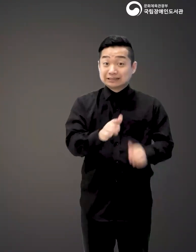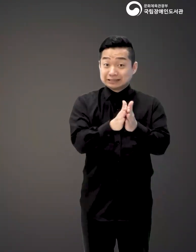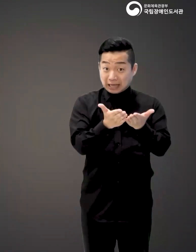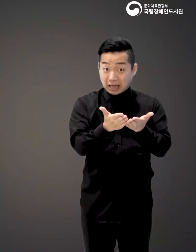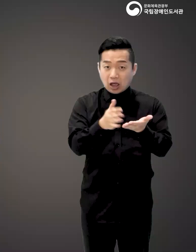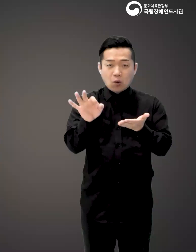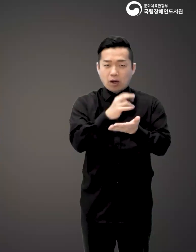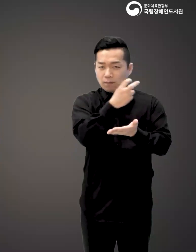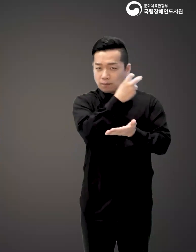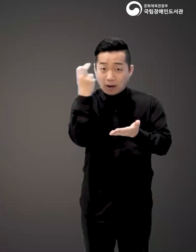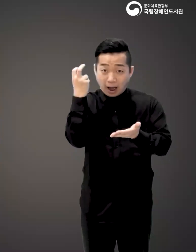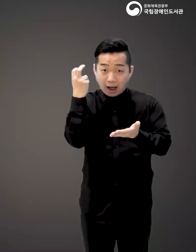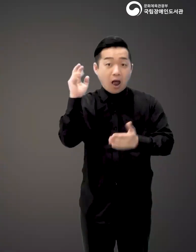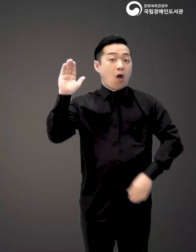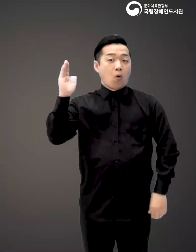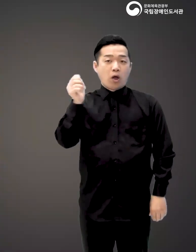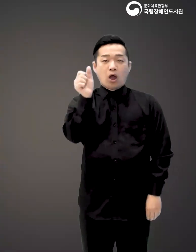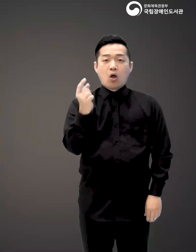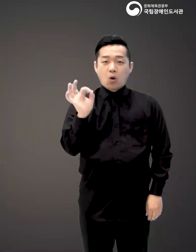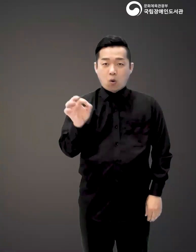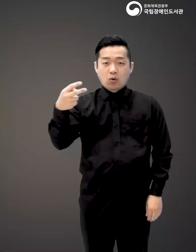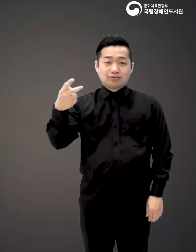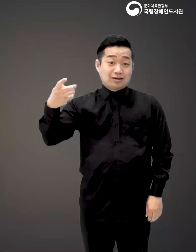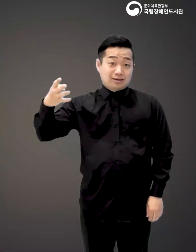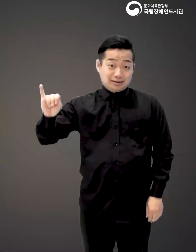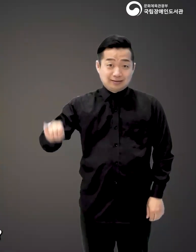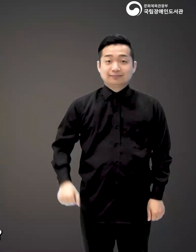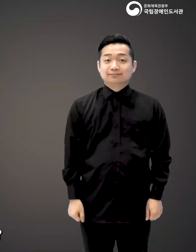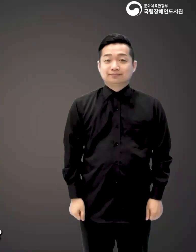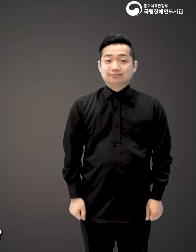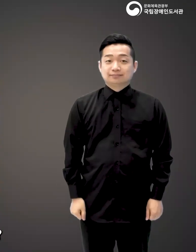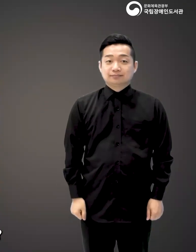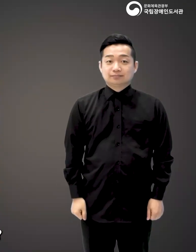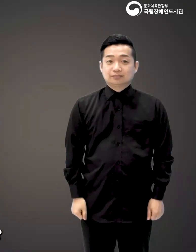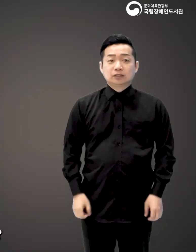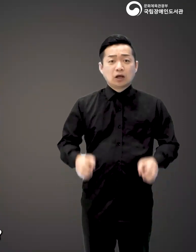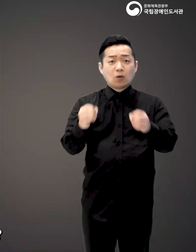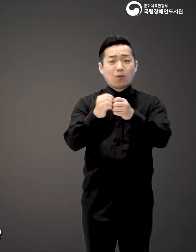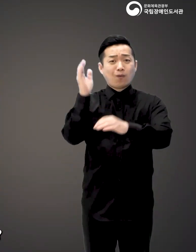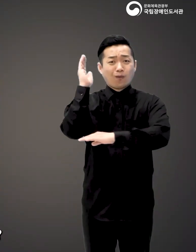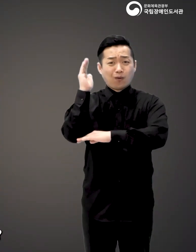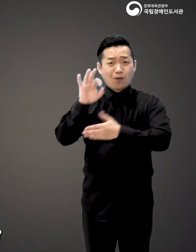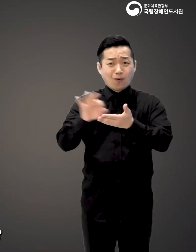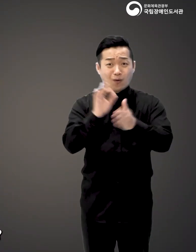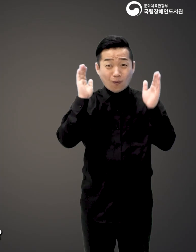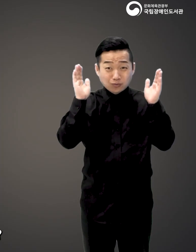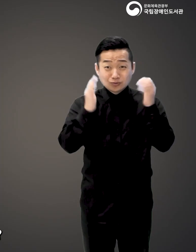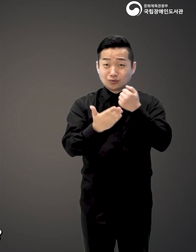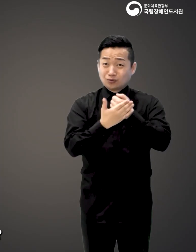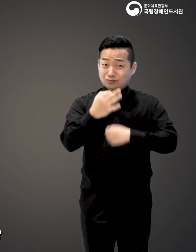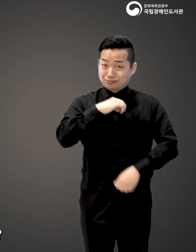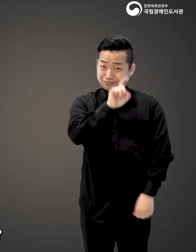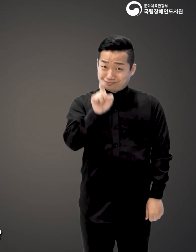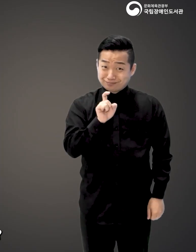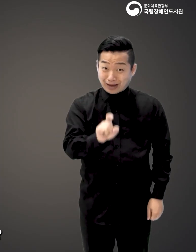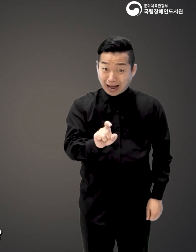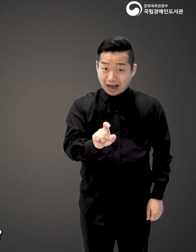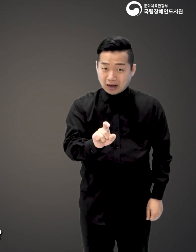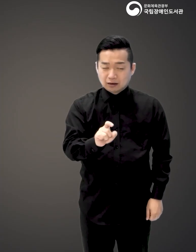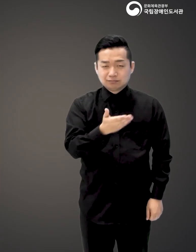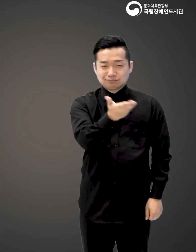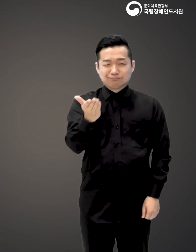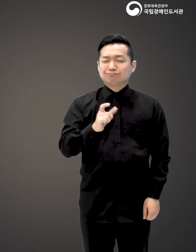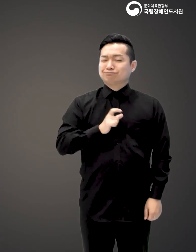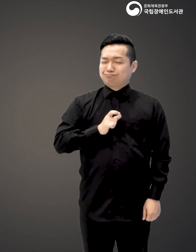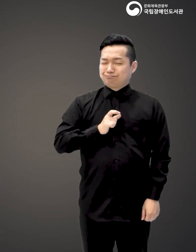바로 책, 회계천재가 된 홍대리입니다. 아니, 소설책이 회계를 공부하는 데 도움이 된다고?